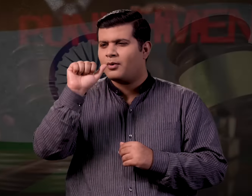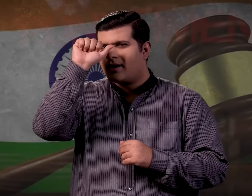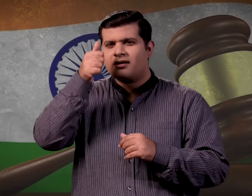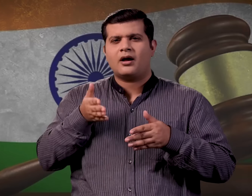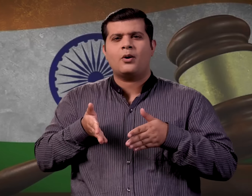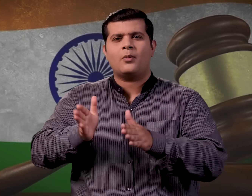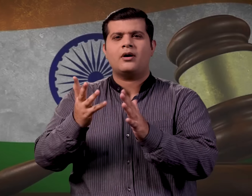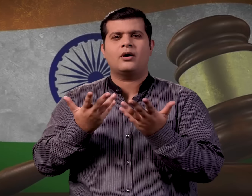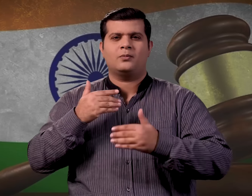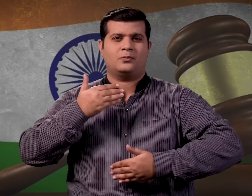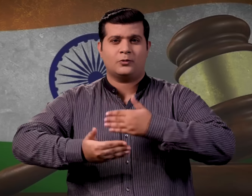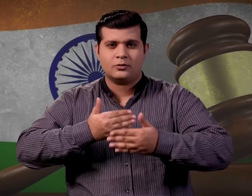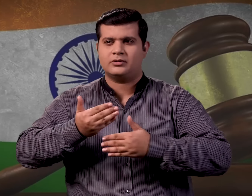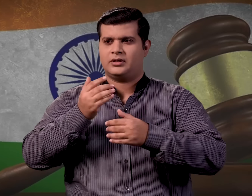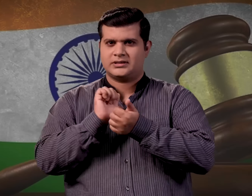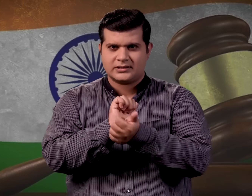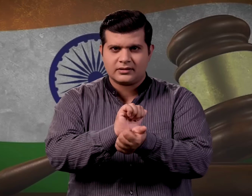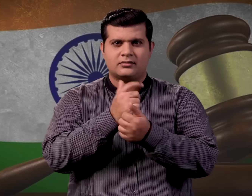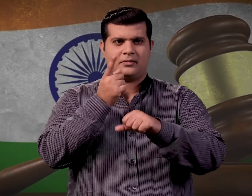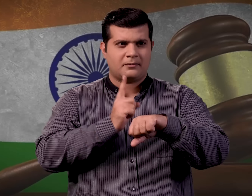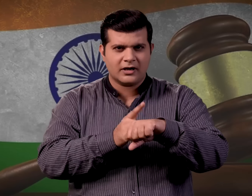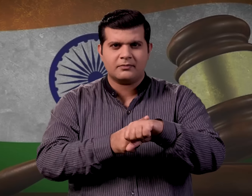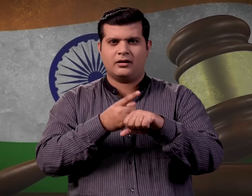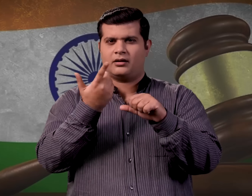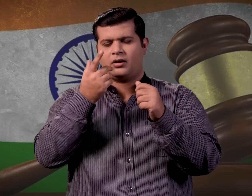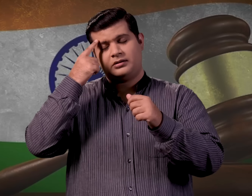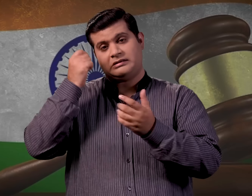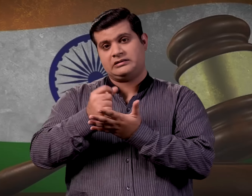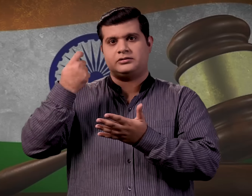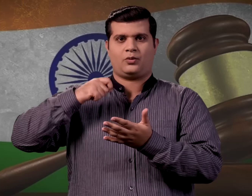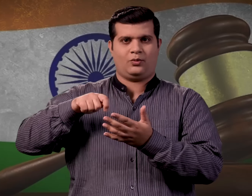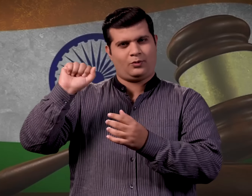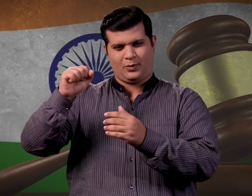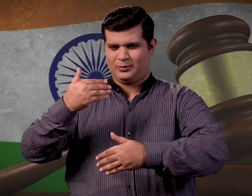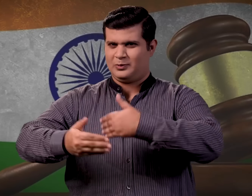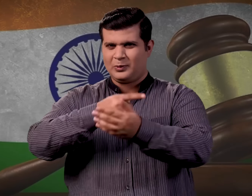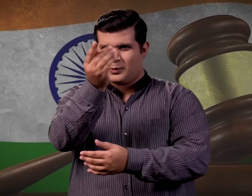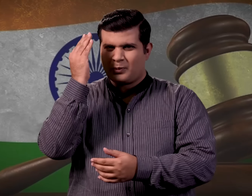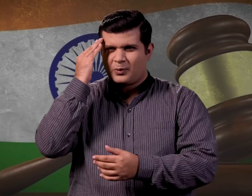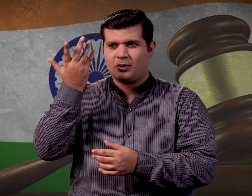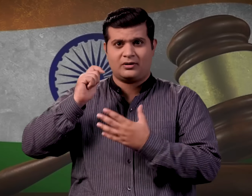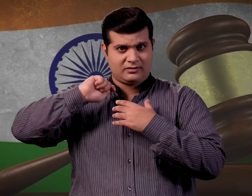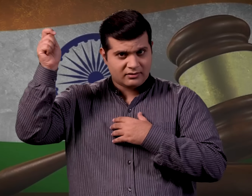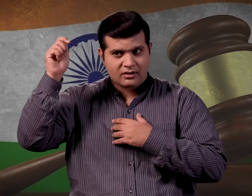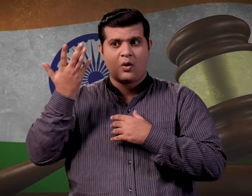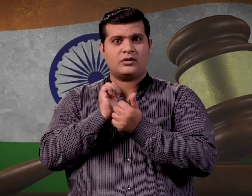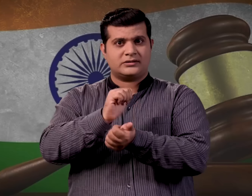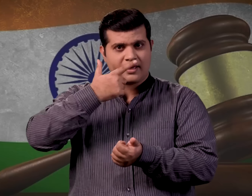आप सभी जानते हैं कि भारतिय अदालतों में दोशियों को सजा तैक करने की एक प्रक्रिया होती है भारतिय कानून के